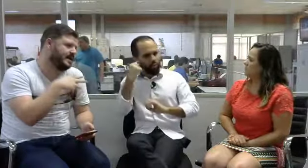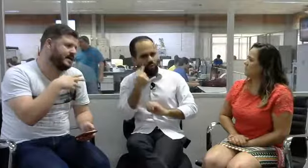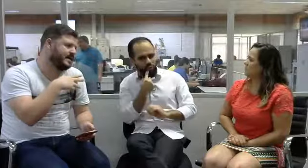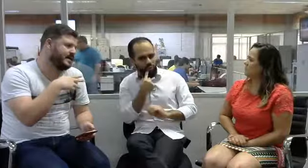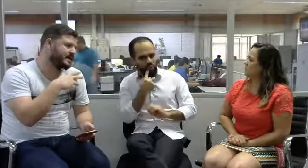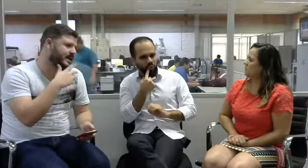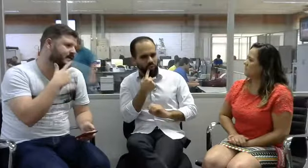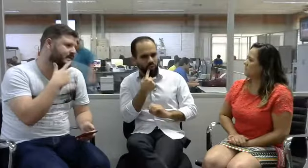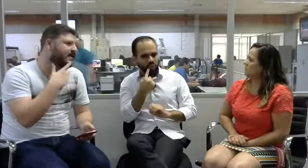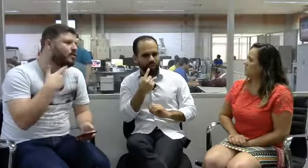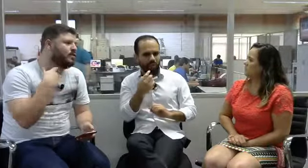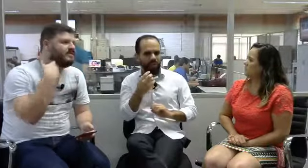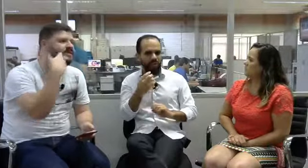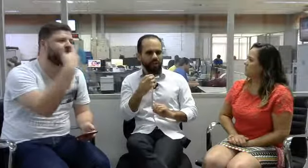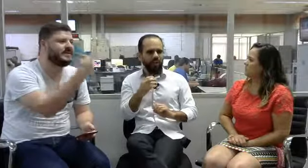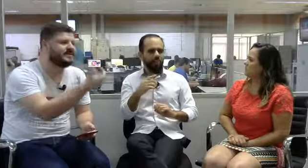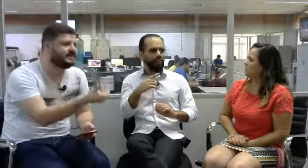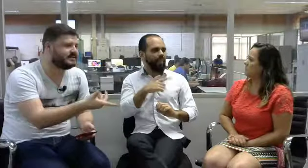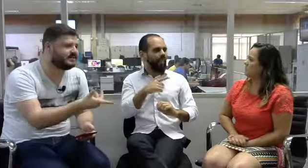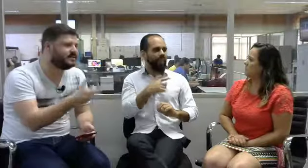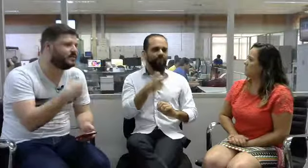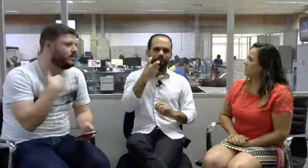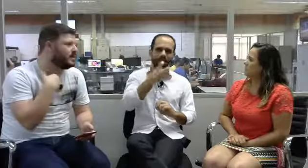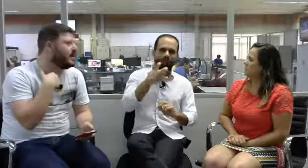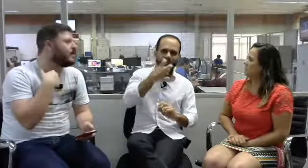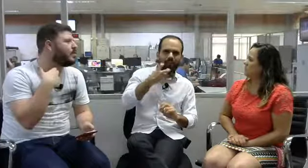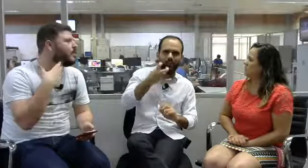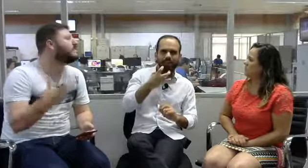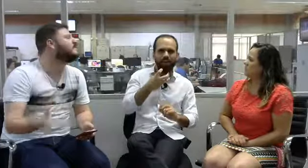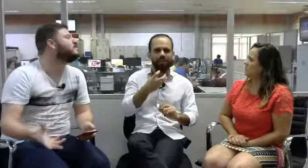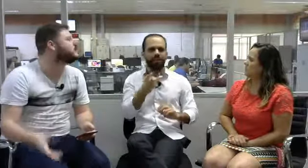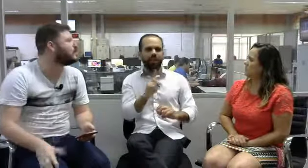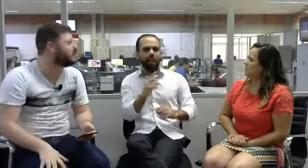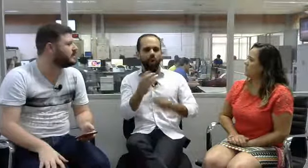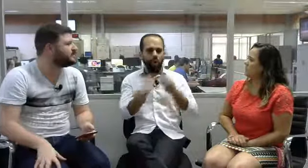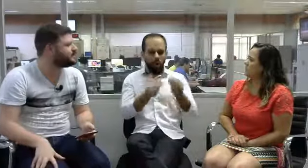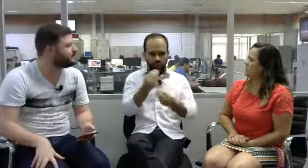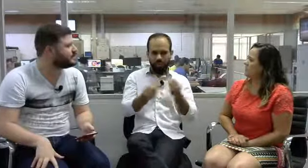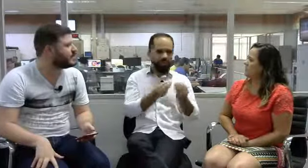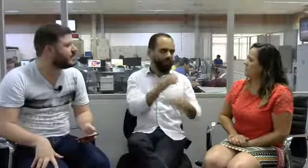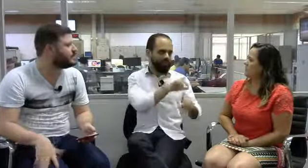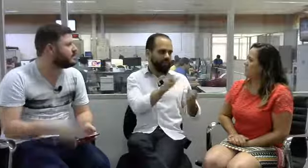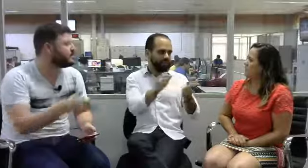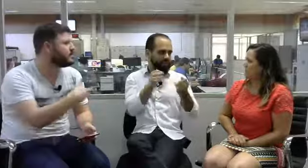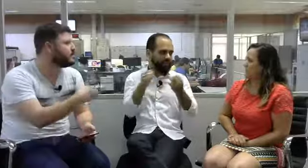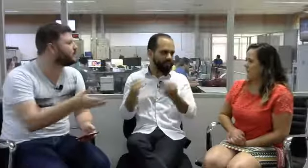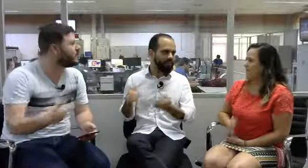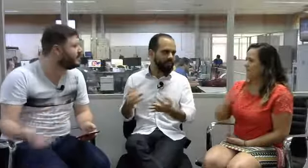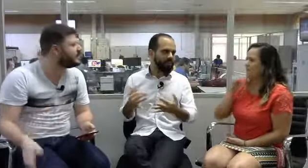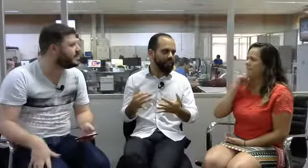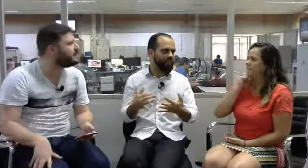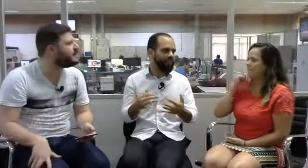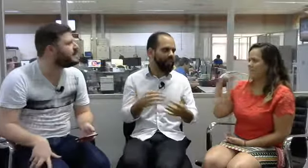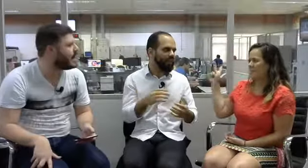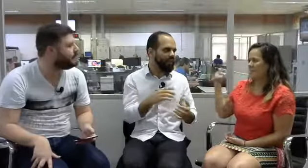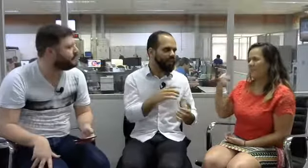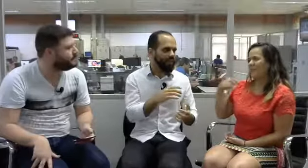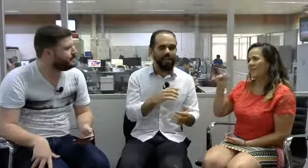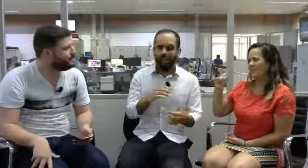tem alguma verbalização, né? Como que funciona? Acho que vocês dois podem até me explicar. É